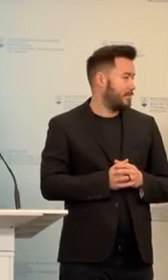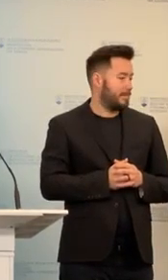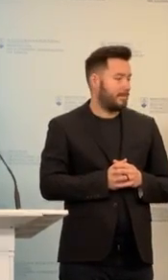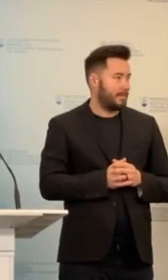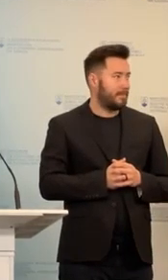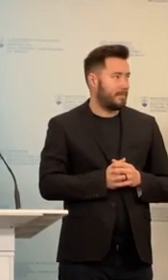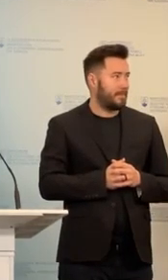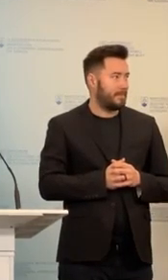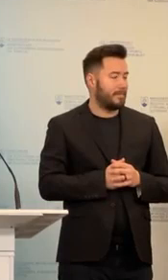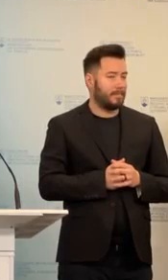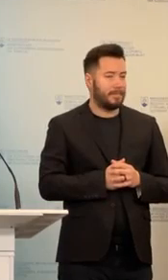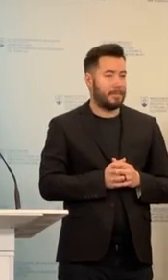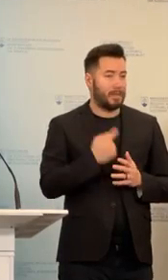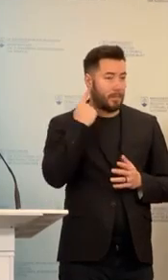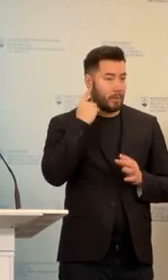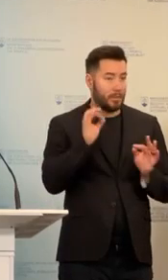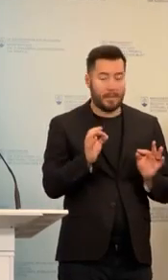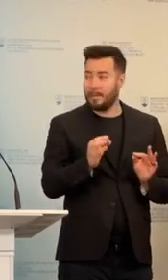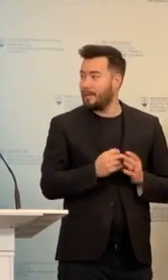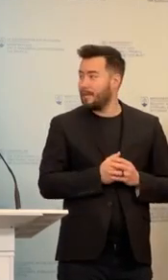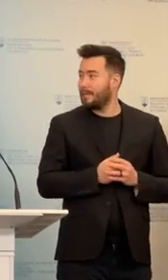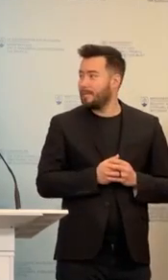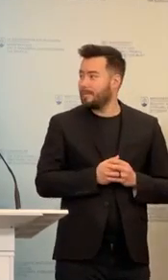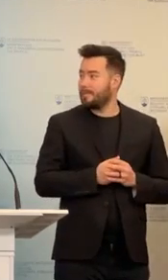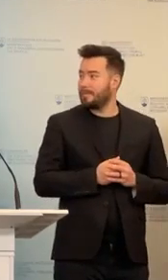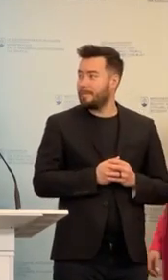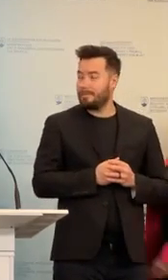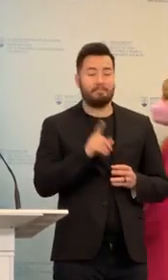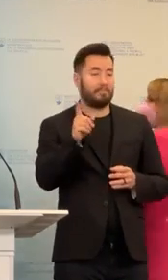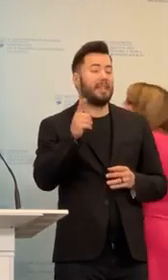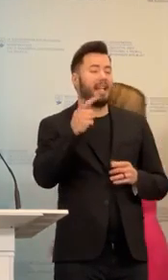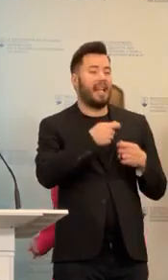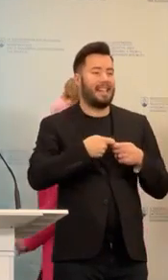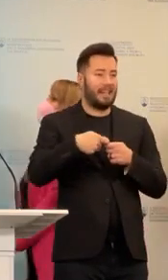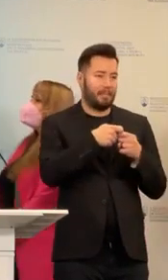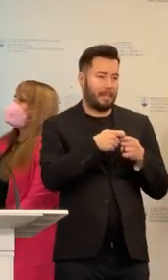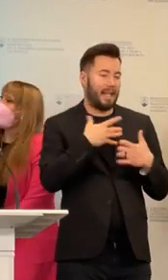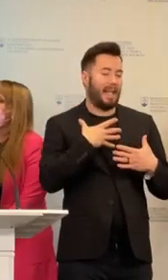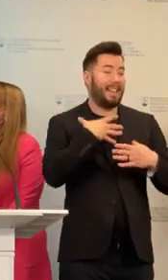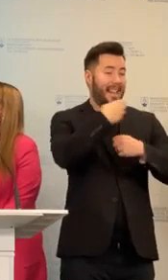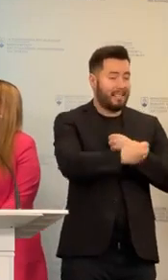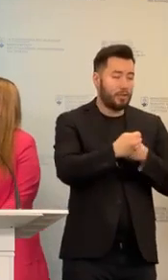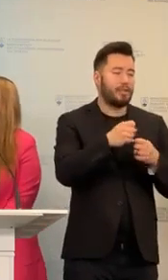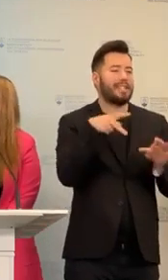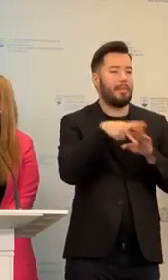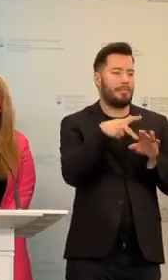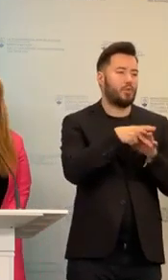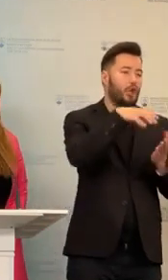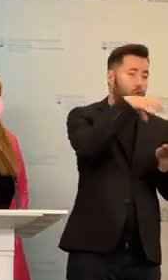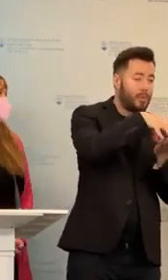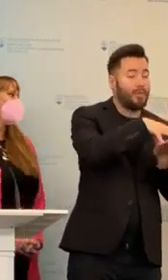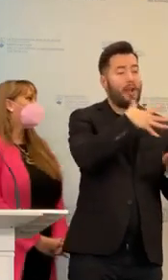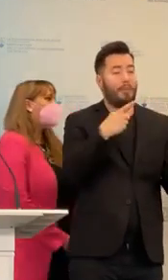Neviem, či sa počujeme zabezpečovať odbornú starostlího za podporu, čož individuálne alebo skupineho